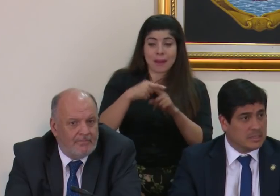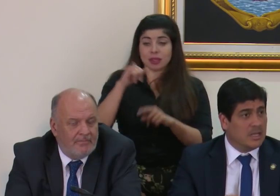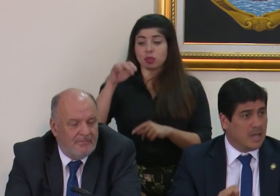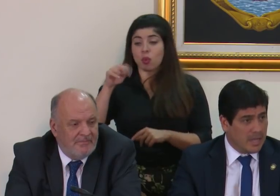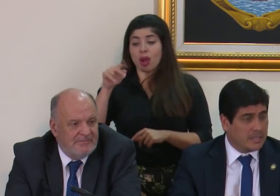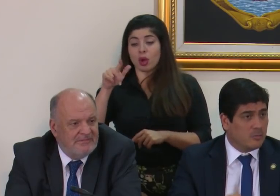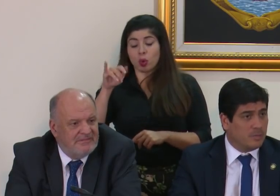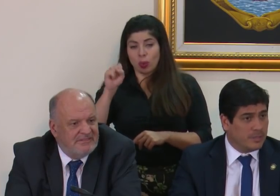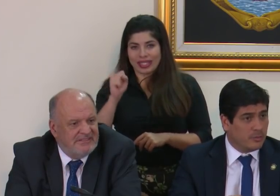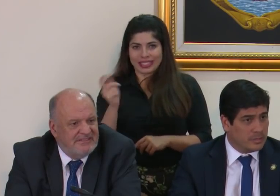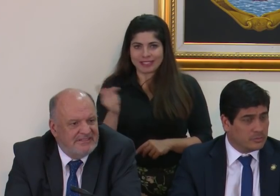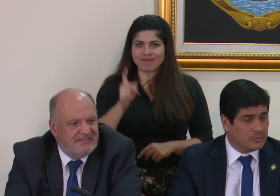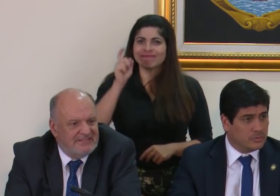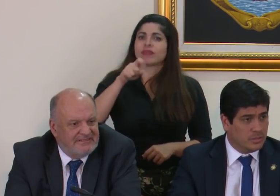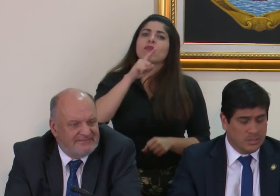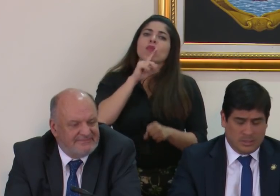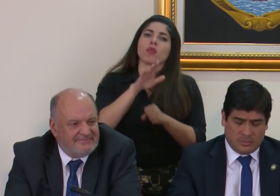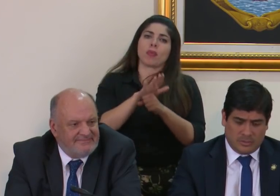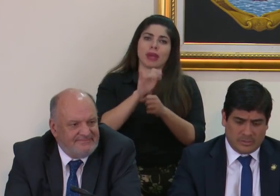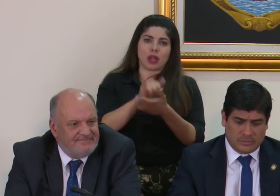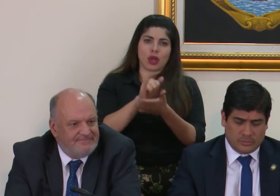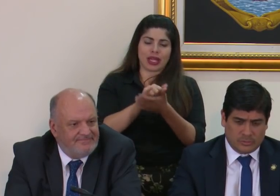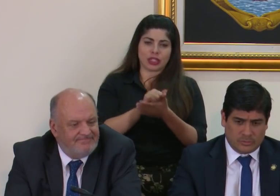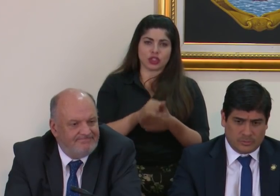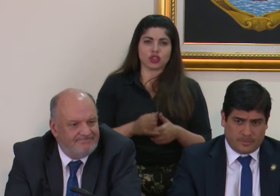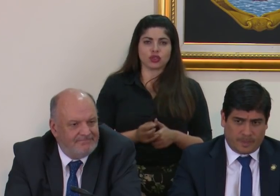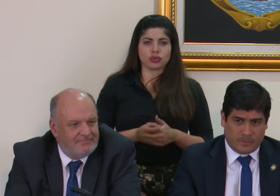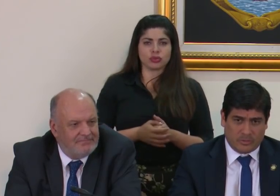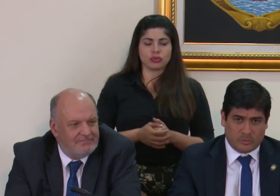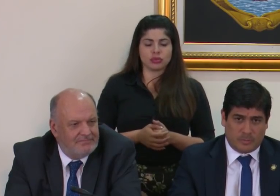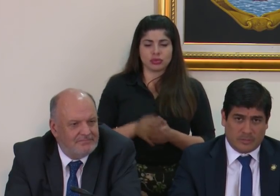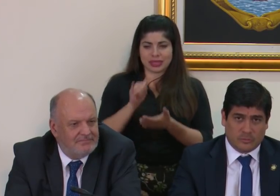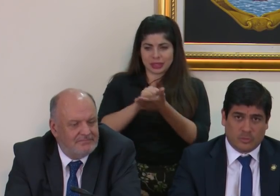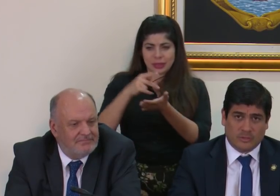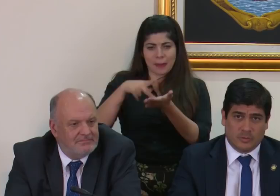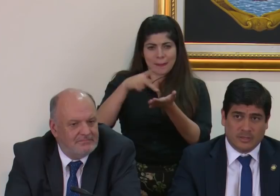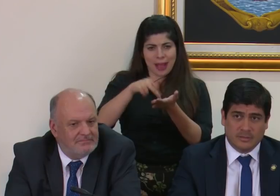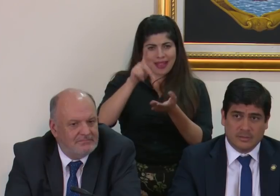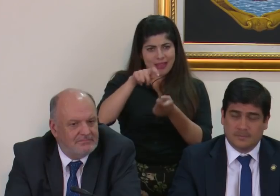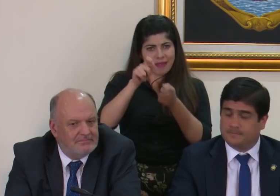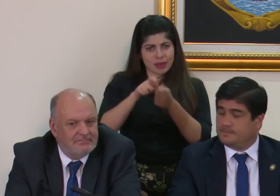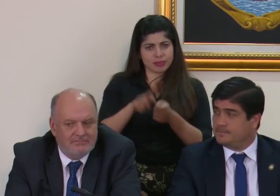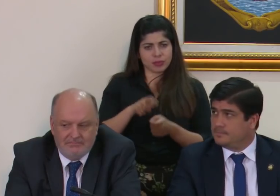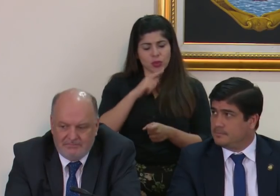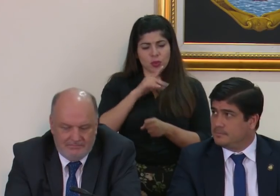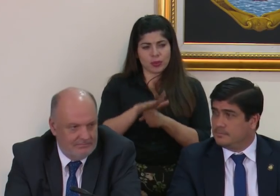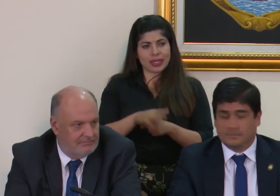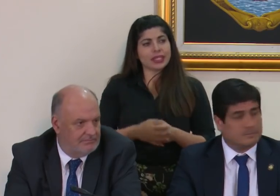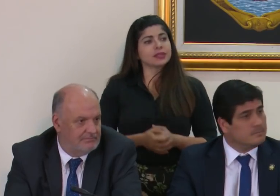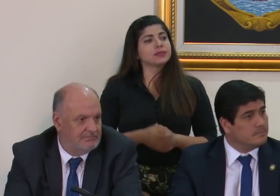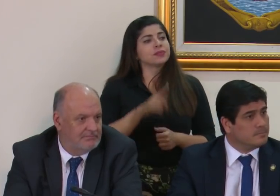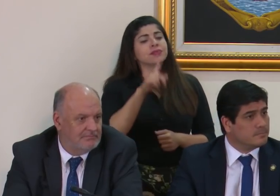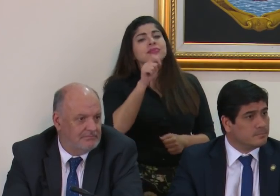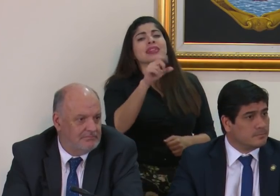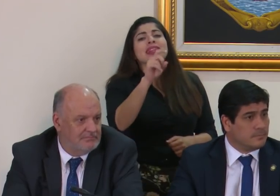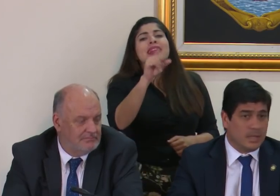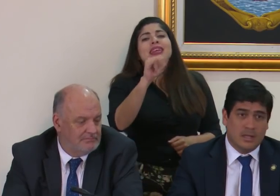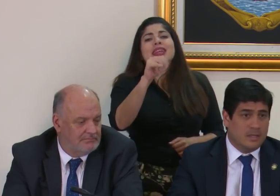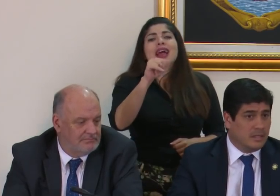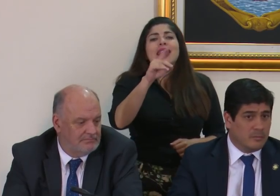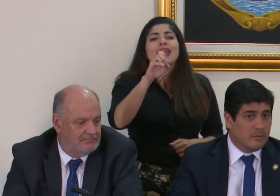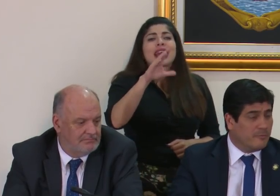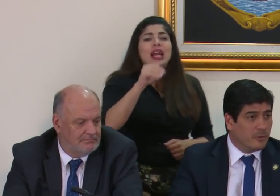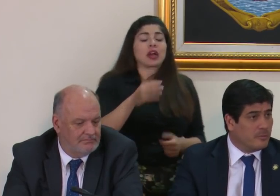en el IMAS es hay que cumplir con esos con esos con esos pagos cuanto antes ¿y con respecto a Inárico Presidente?